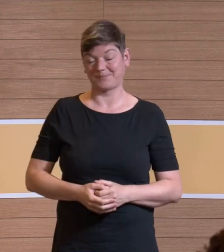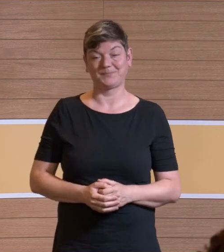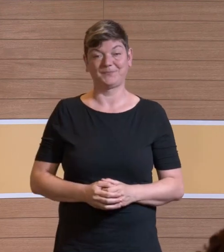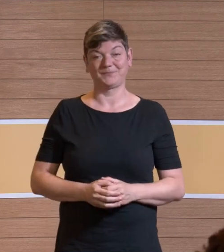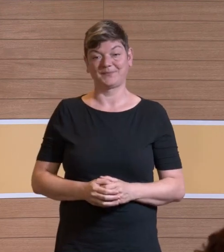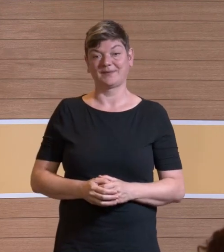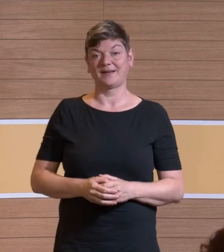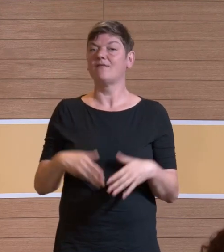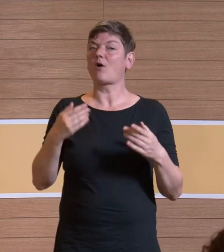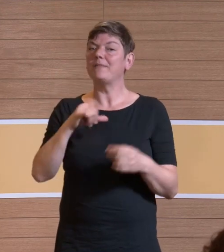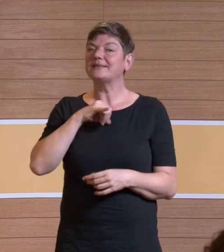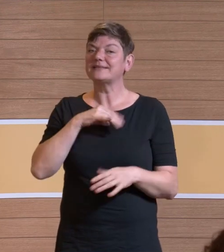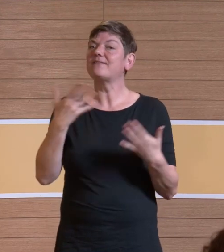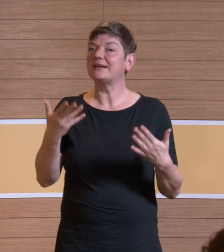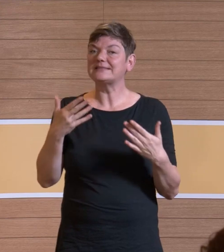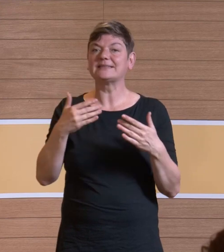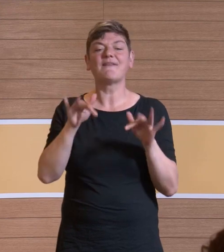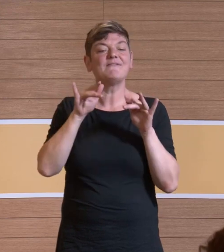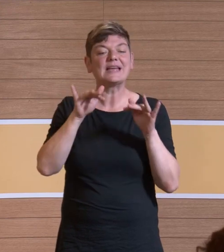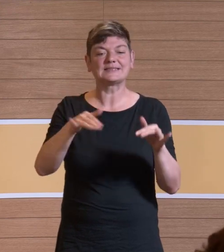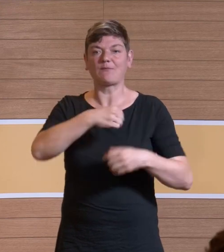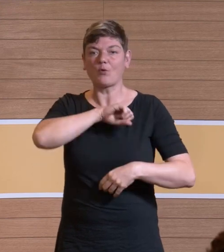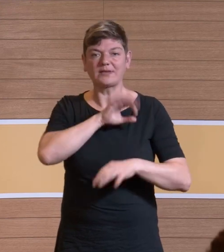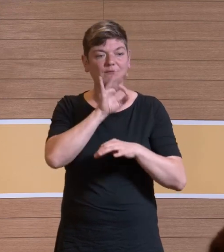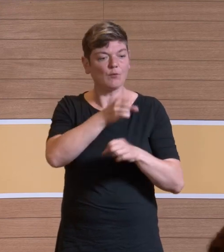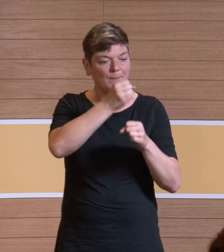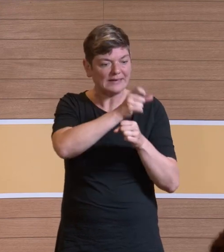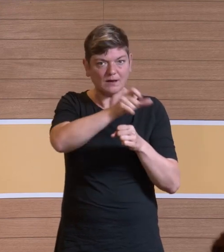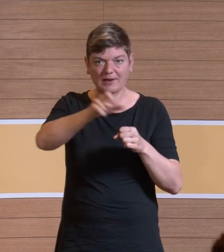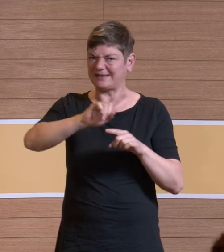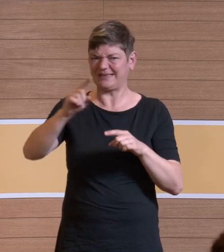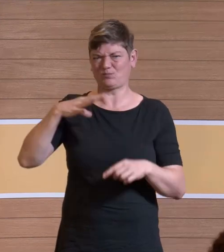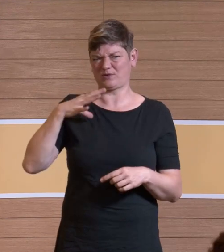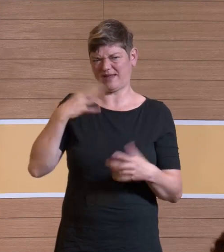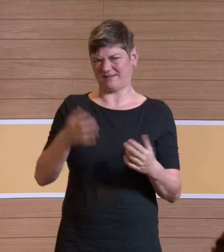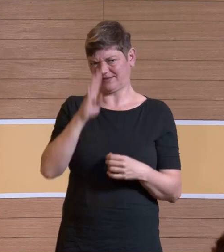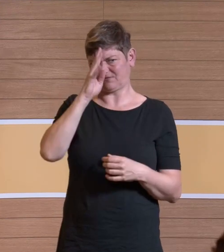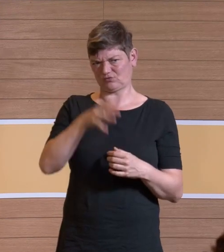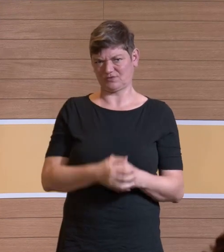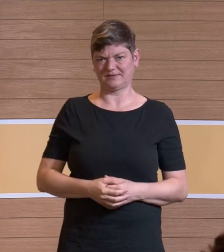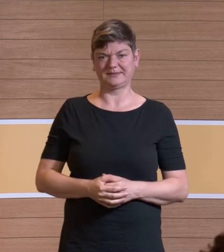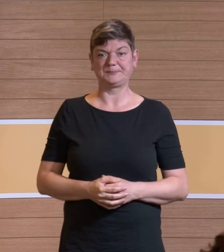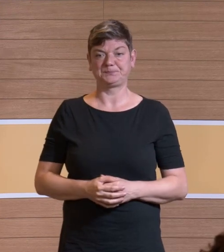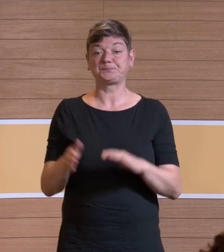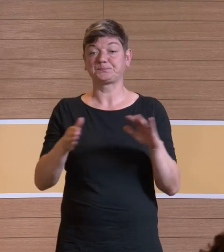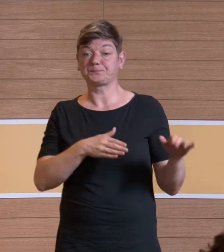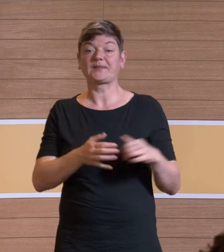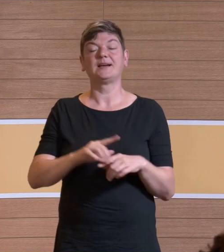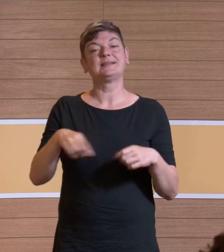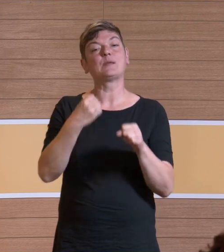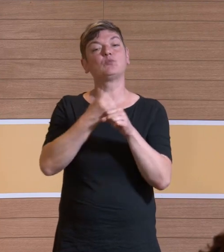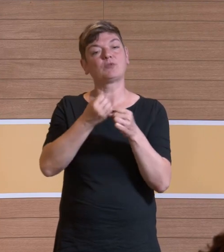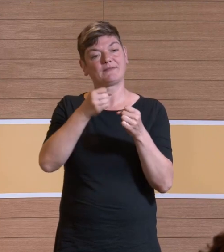Weil interessant wäre ja, dass man die wirksamsten Lüftungssysteme hätte und nicht die modernsten. Ja, dann sollen die Beschäftigten darüber